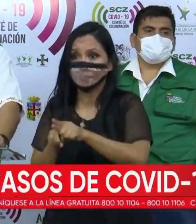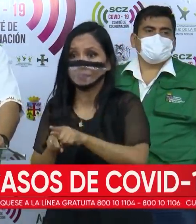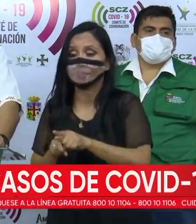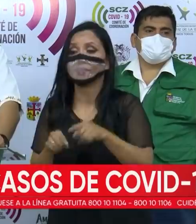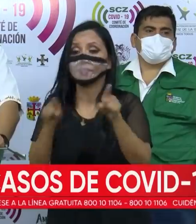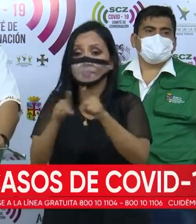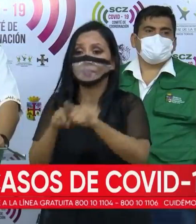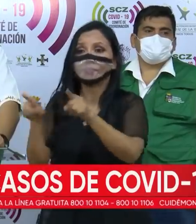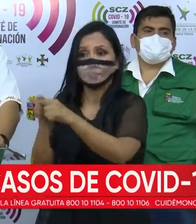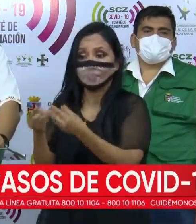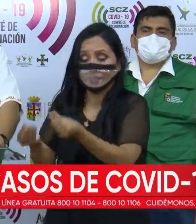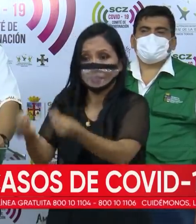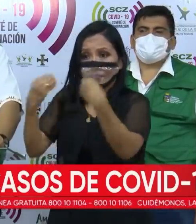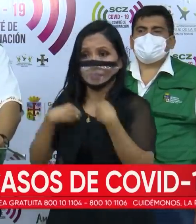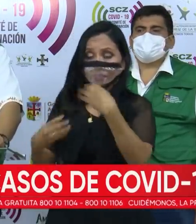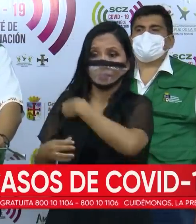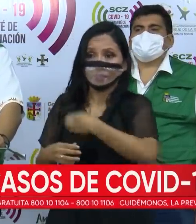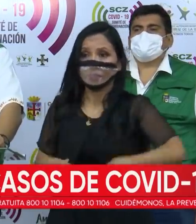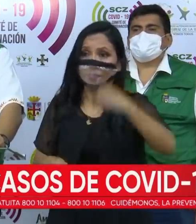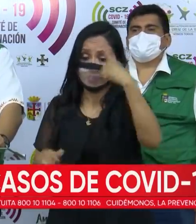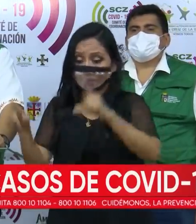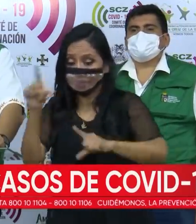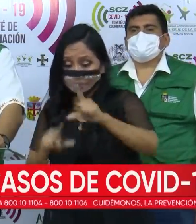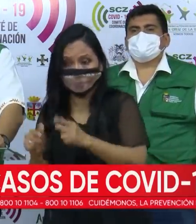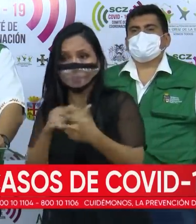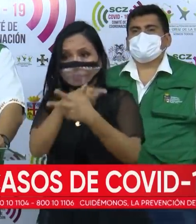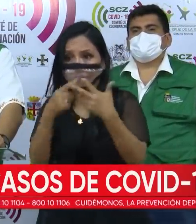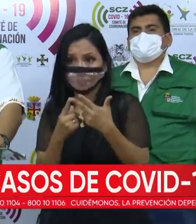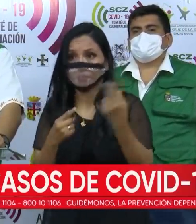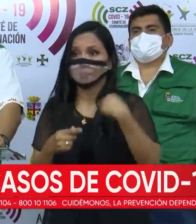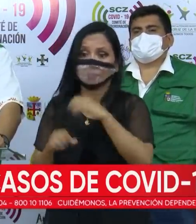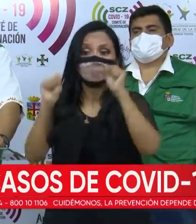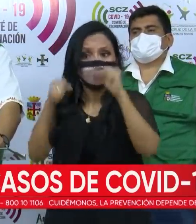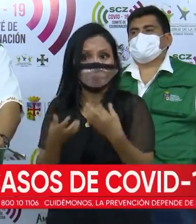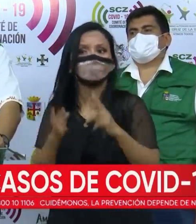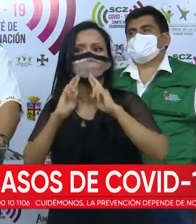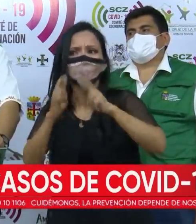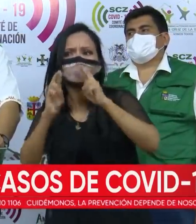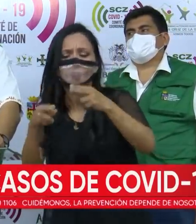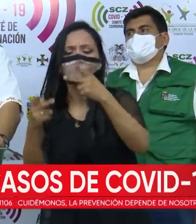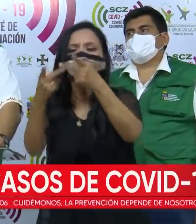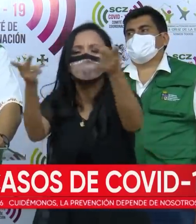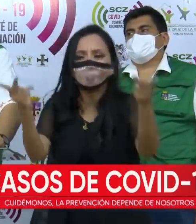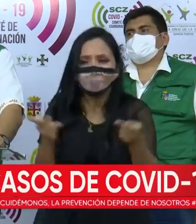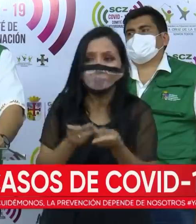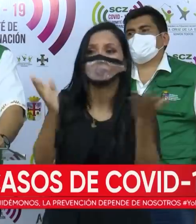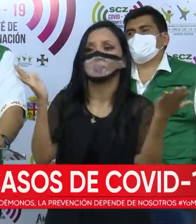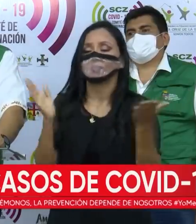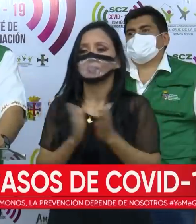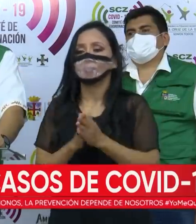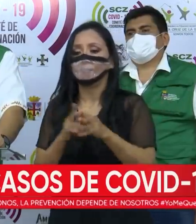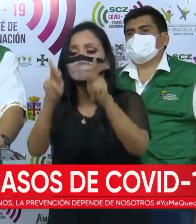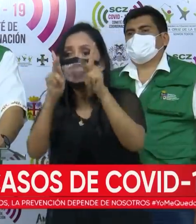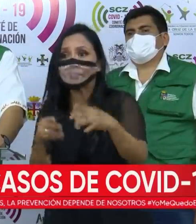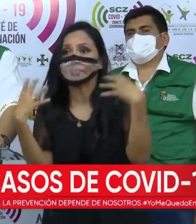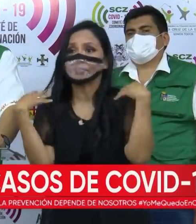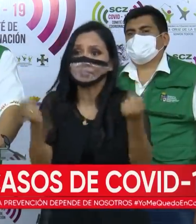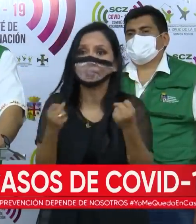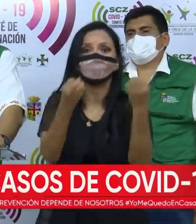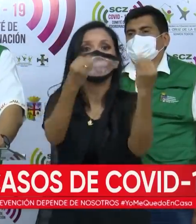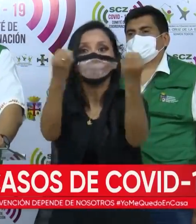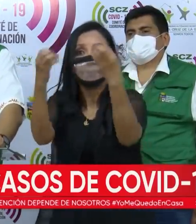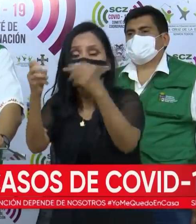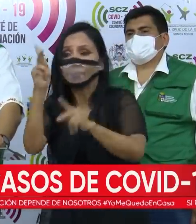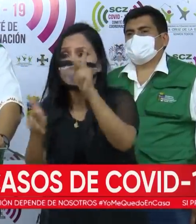como la adquisición que realiza Gobernación para su laboratorio. Y hemos podido darle respuesta a las provincias, sobre todo al personal de salud y a